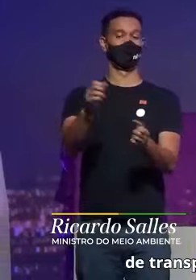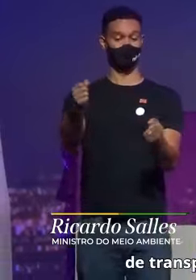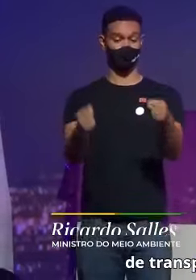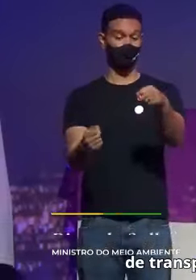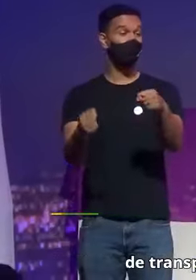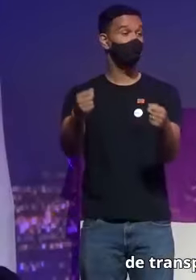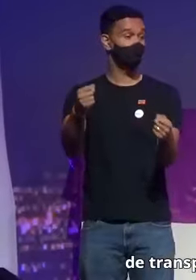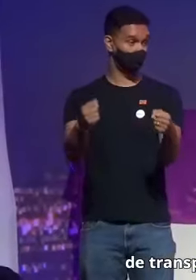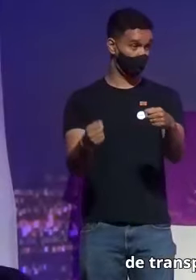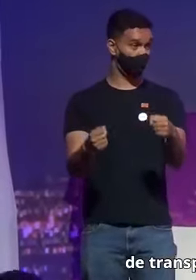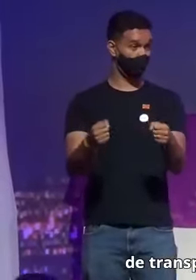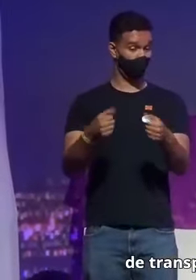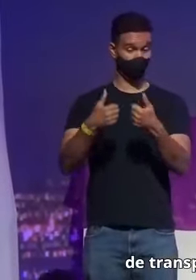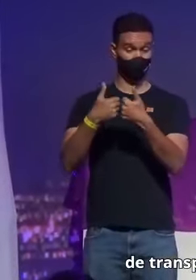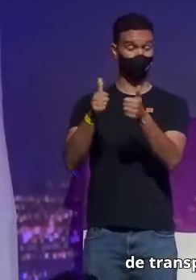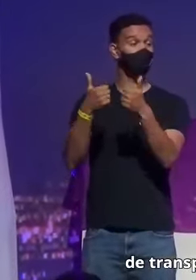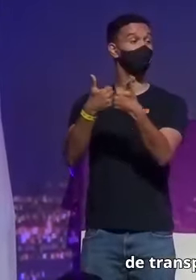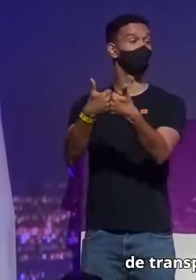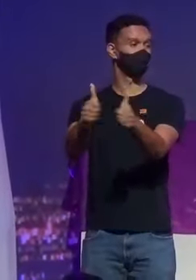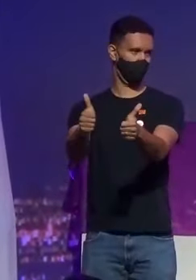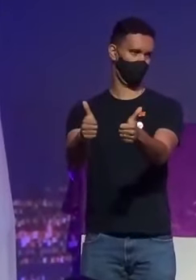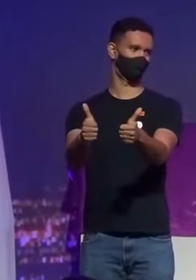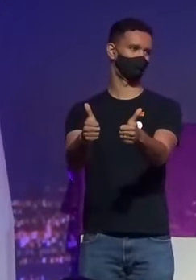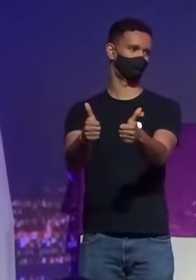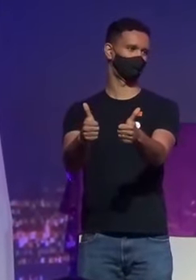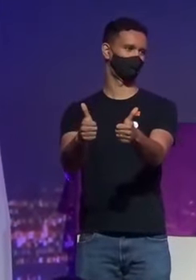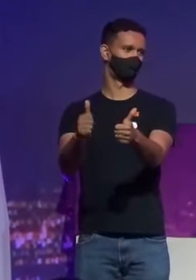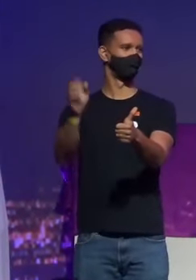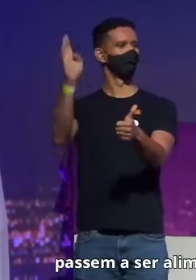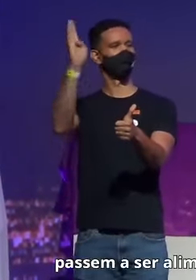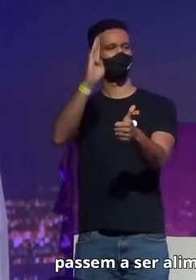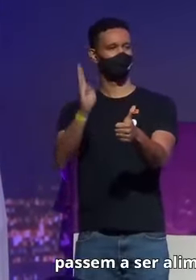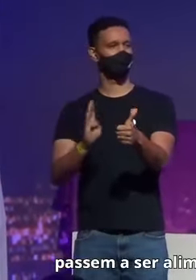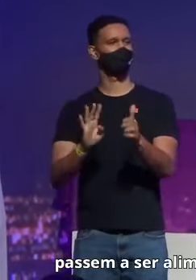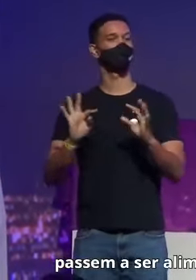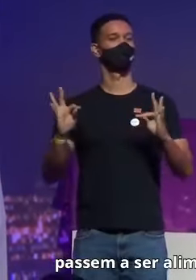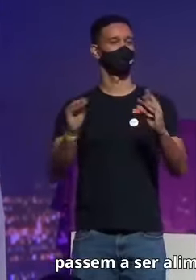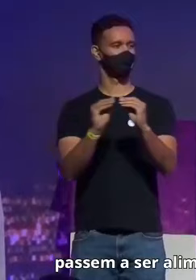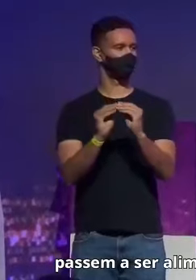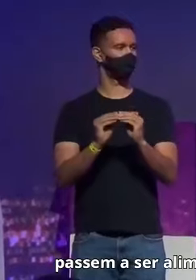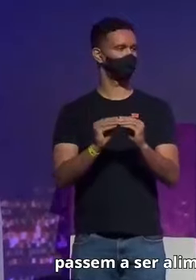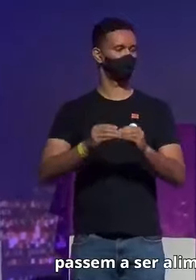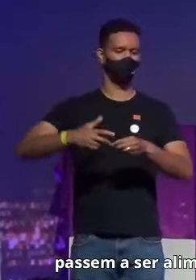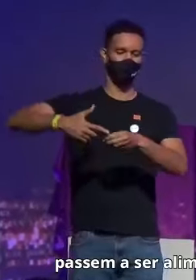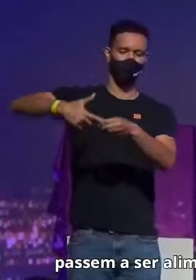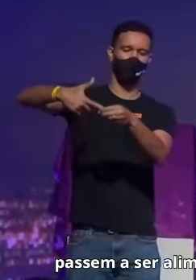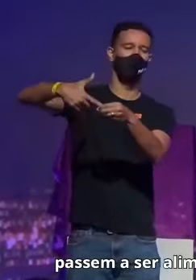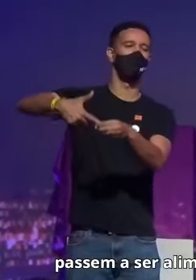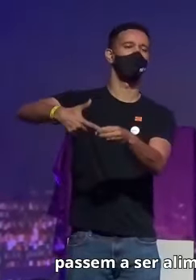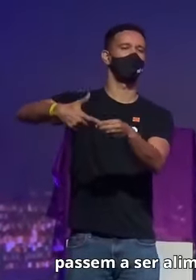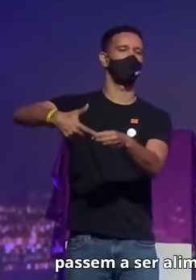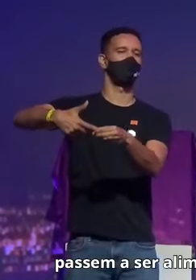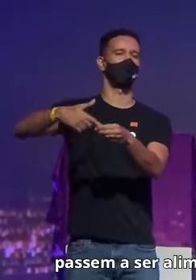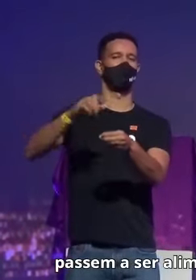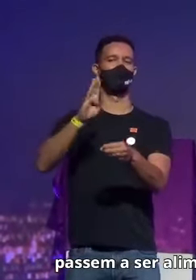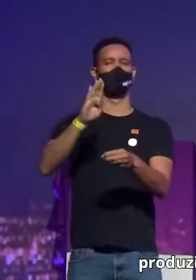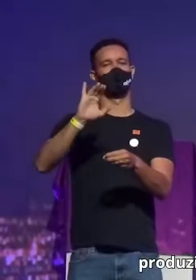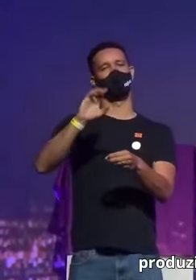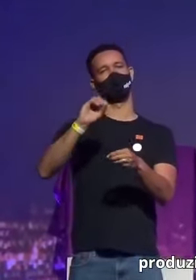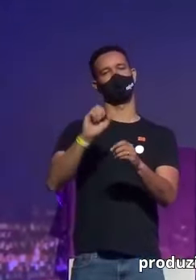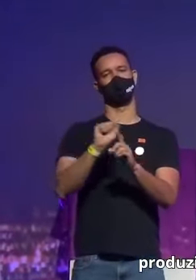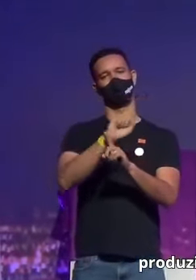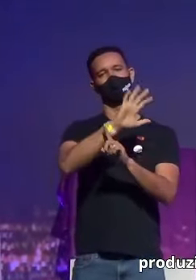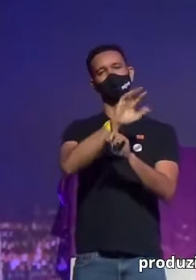de transporte coletivo, os ônibus Brasil afora, passem a ser alimentados com esse biogás também